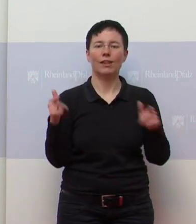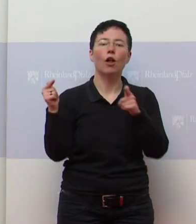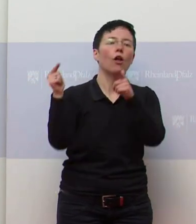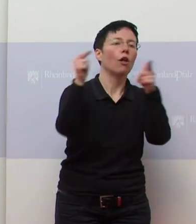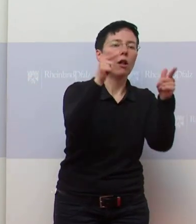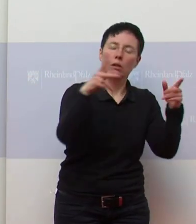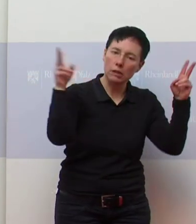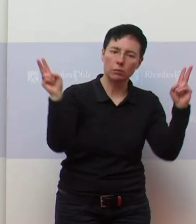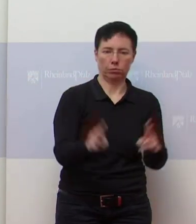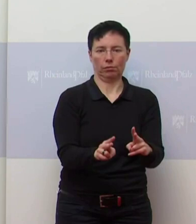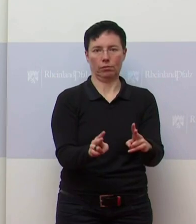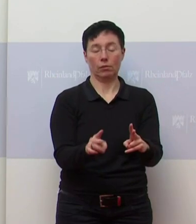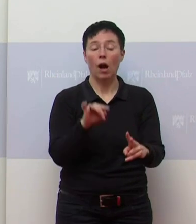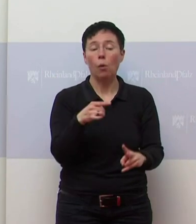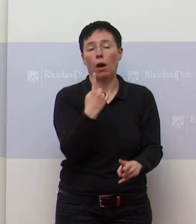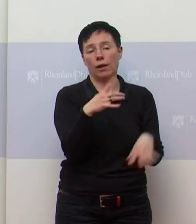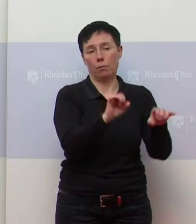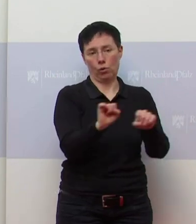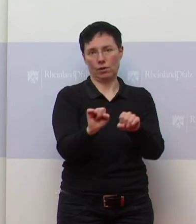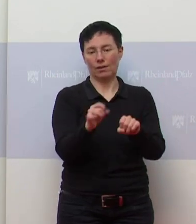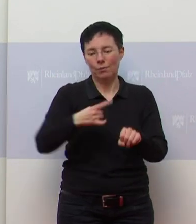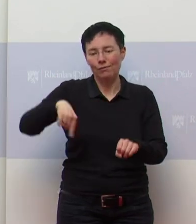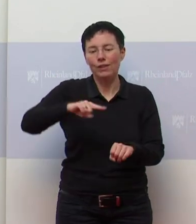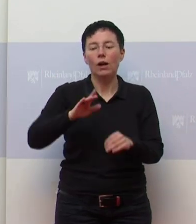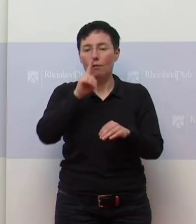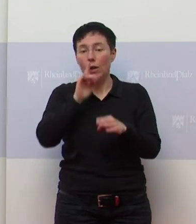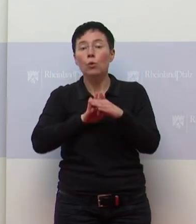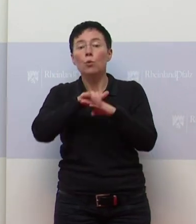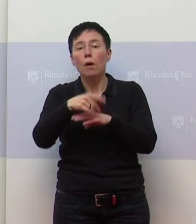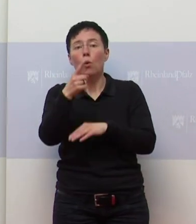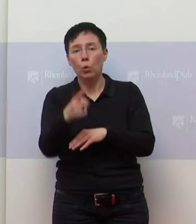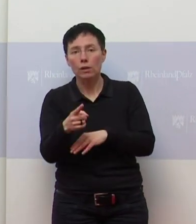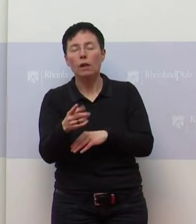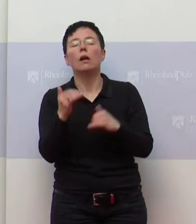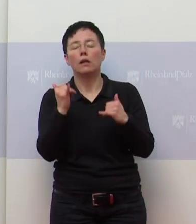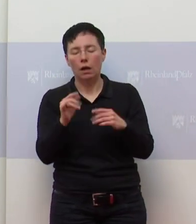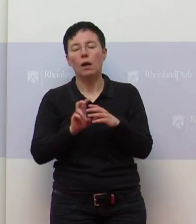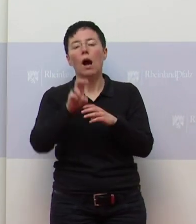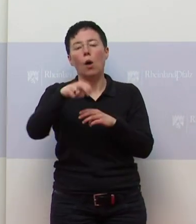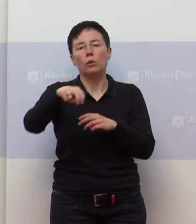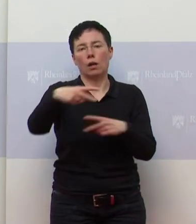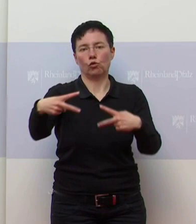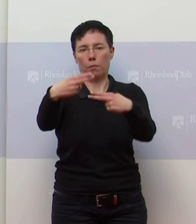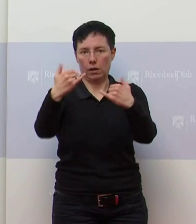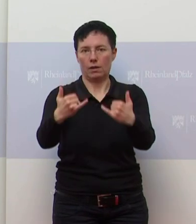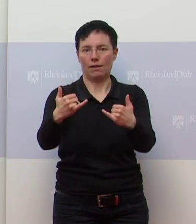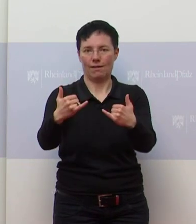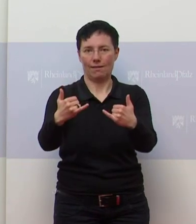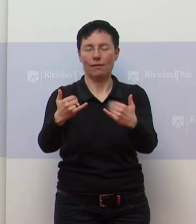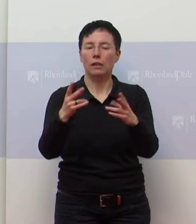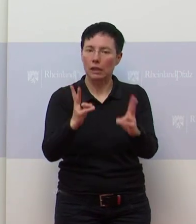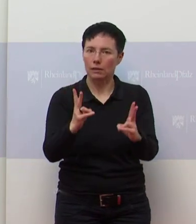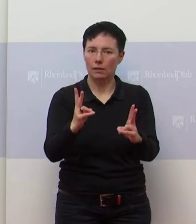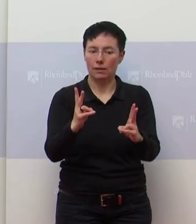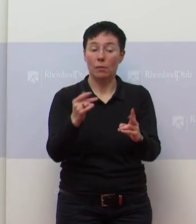eine Variante. Wir machen das nur bei Inzidenz von über 100, finde ich auch richtig. Aber über diese Fragen wurde einfach diskutiert.